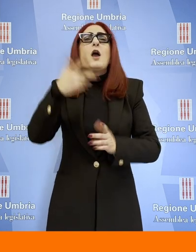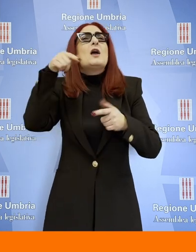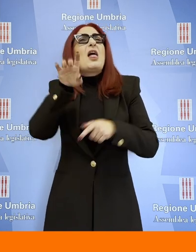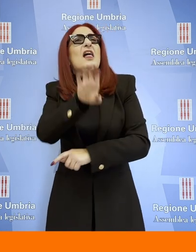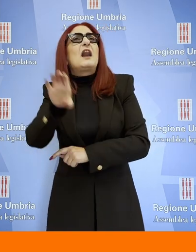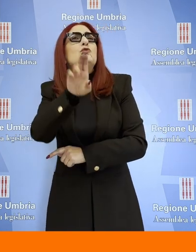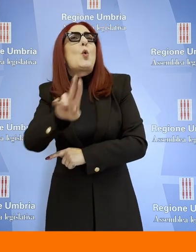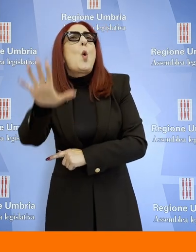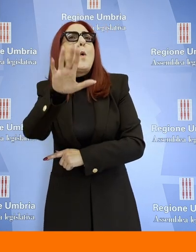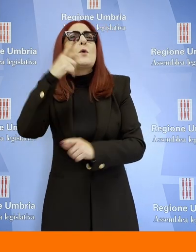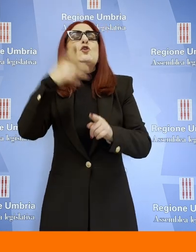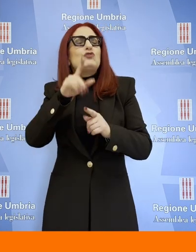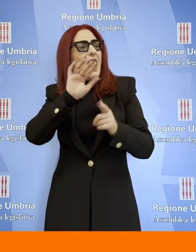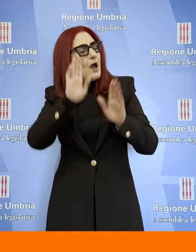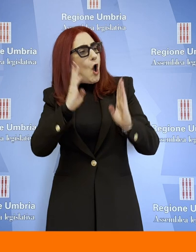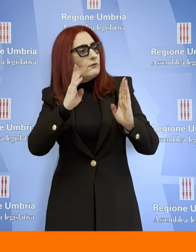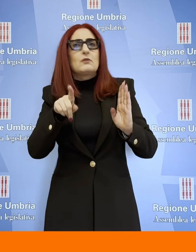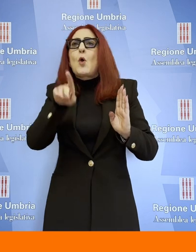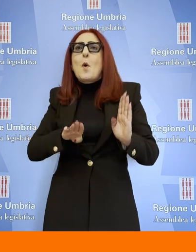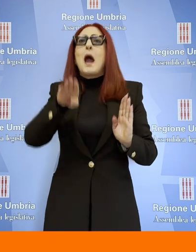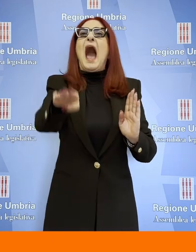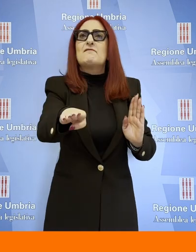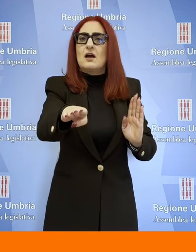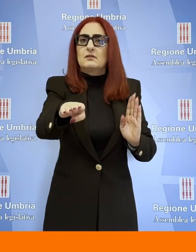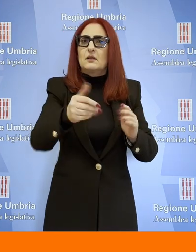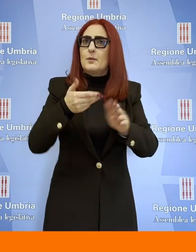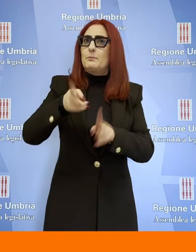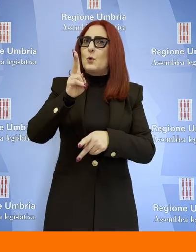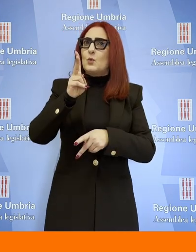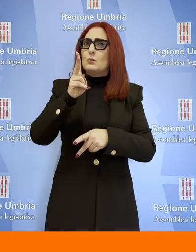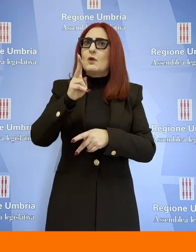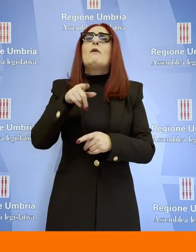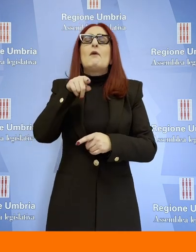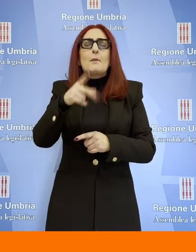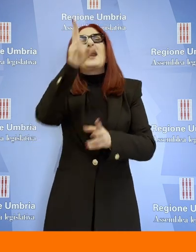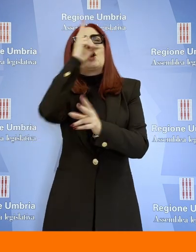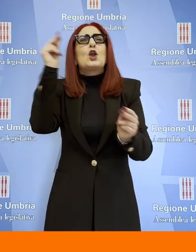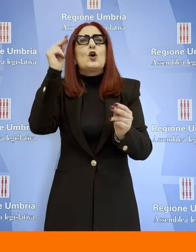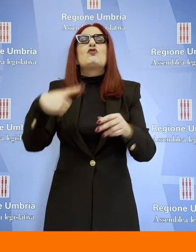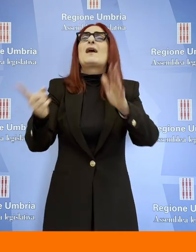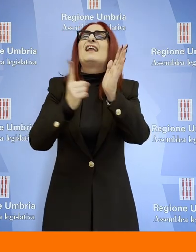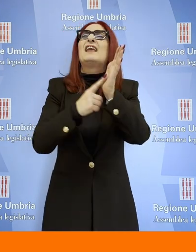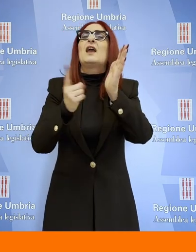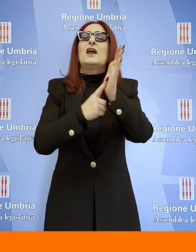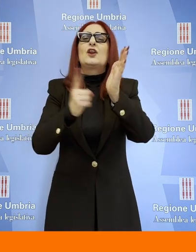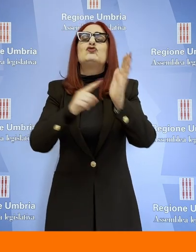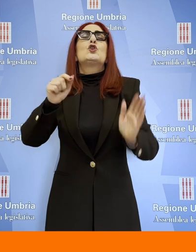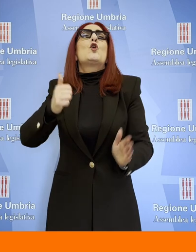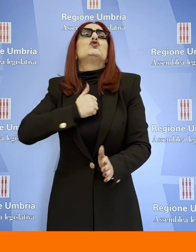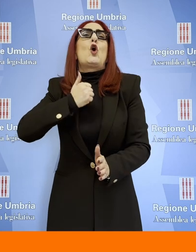riconoscimento di un diritto soggettivo addirittura all'ambiente e dico addirittura perché a